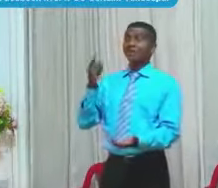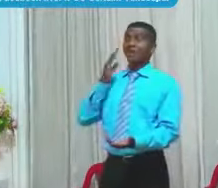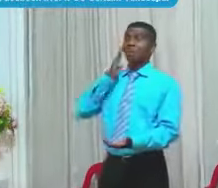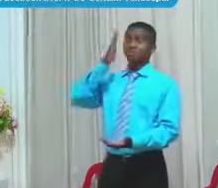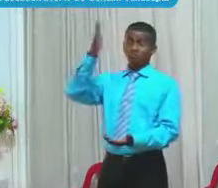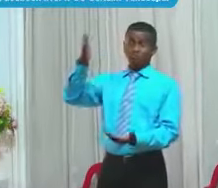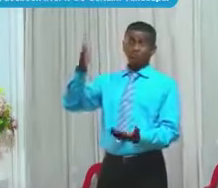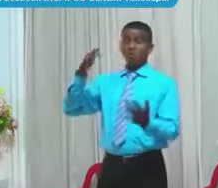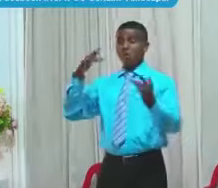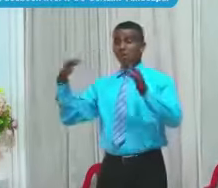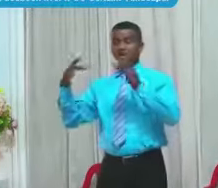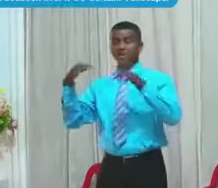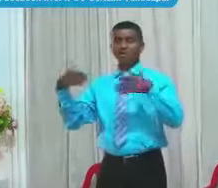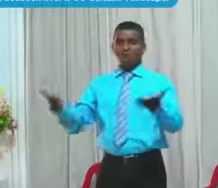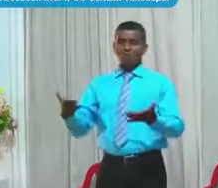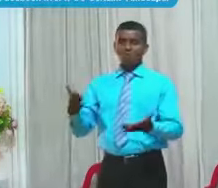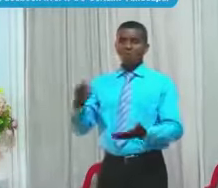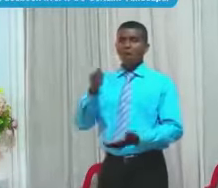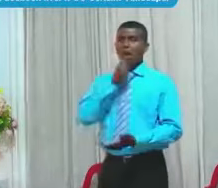Se va escaseando